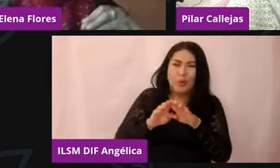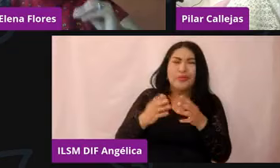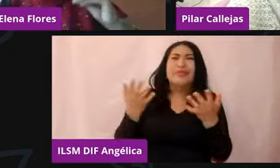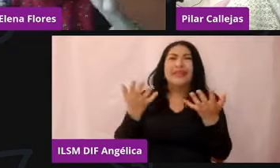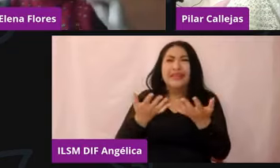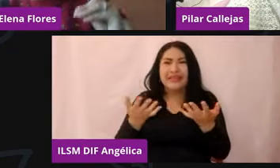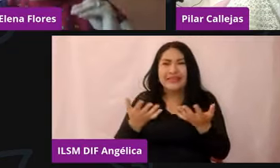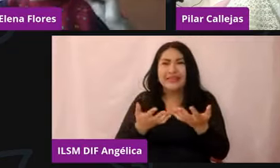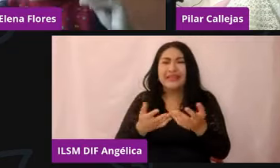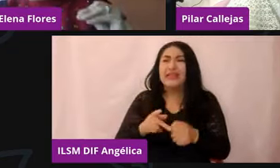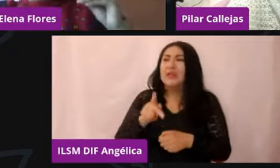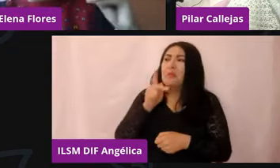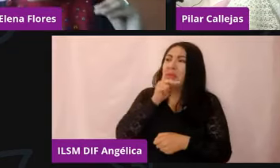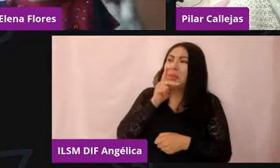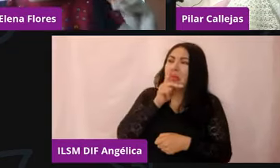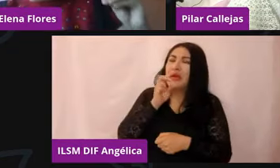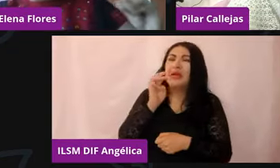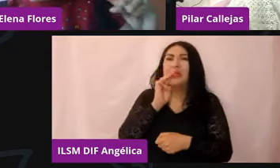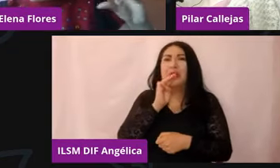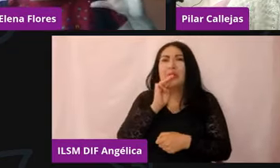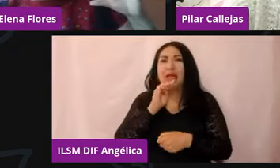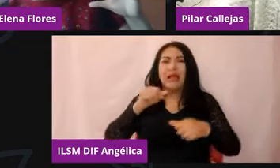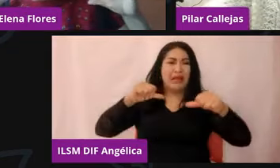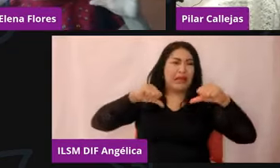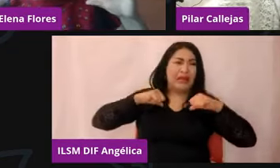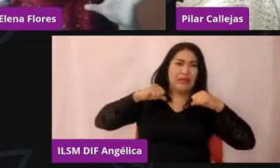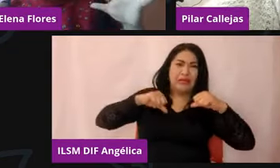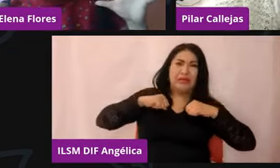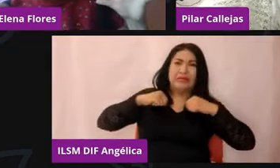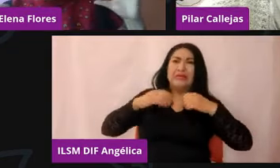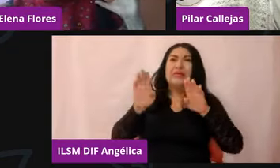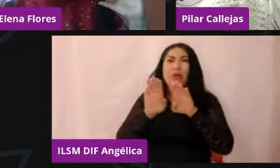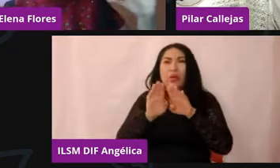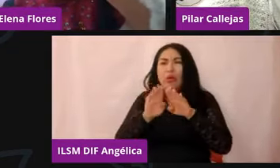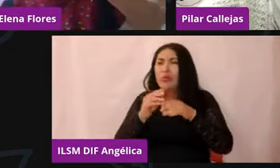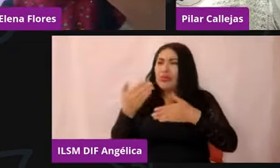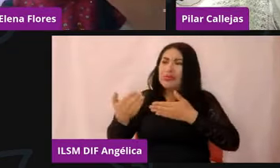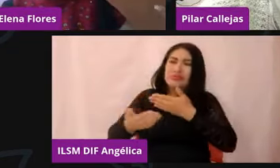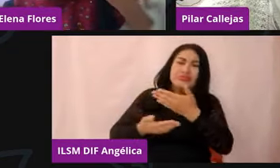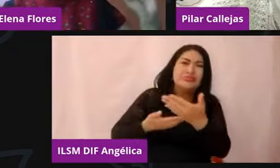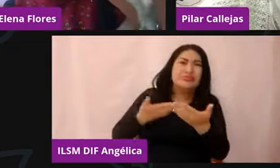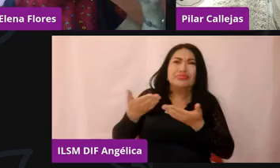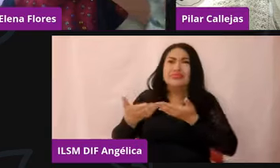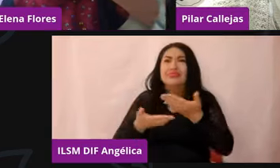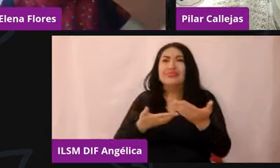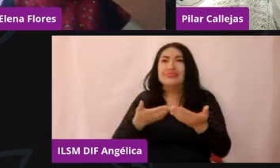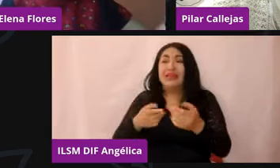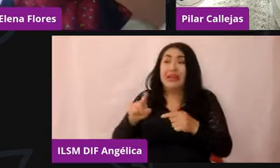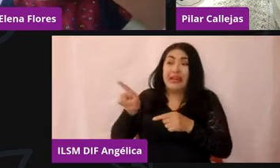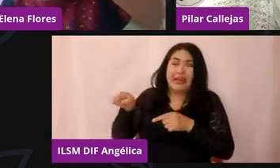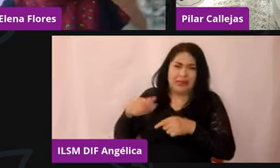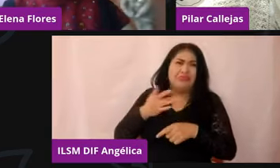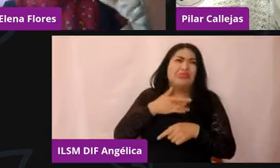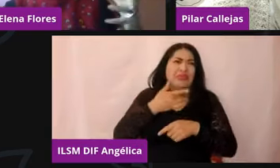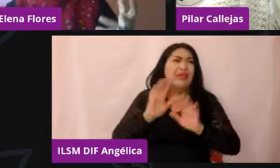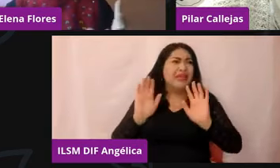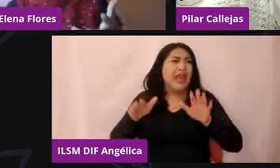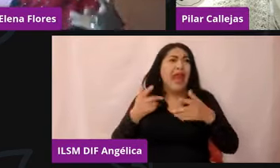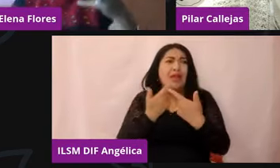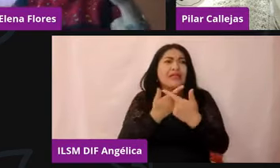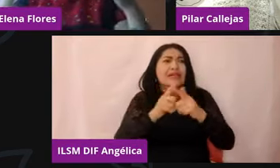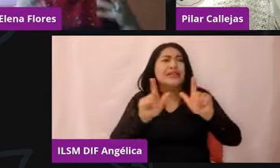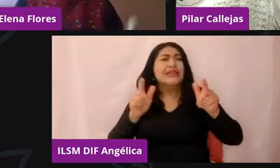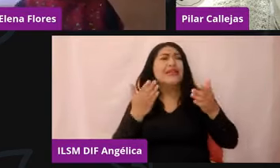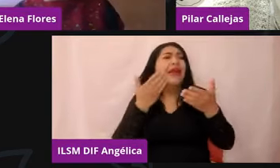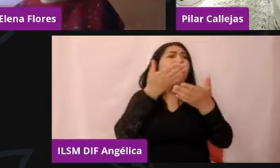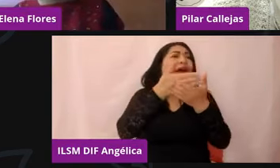madres y los adolescentes, ¿no? Sobre todo que ya se encontraban como en esta libertad de poder ir a ver a sus amigas, amigos y de